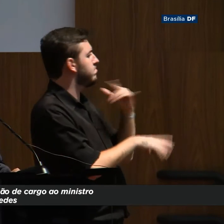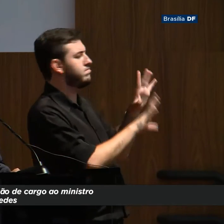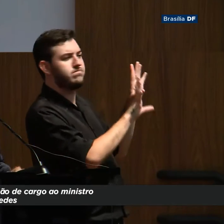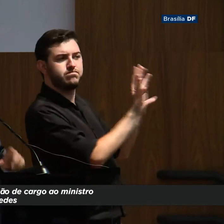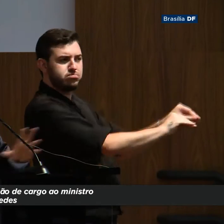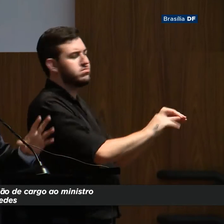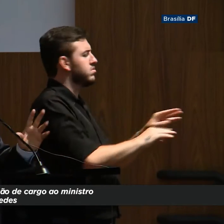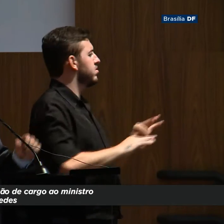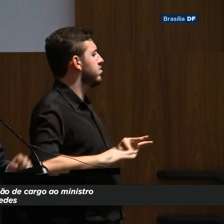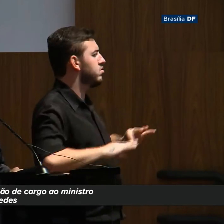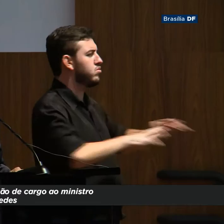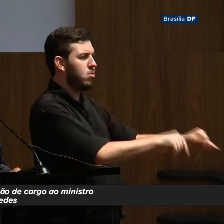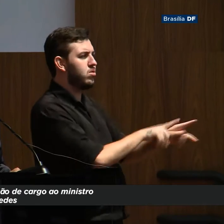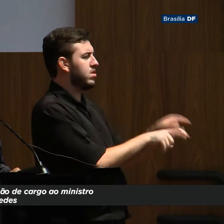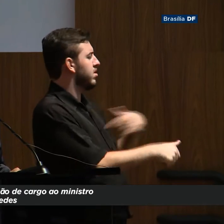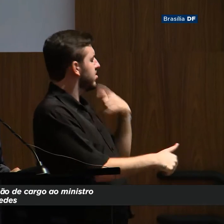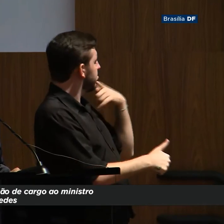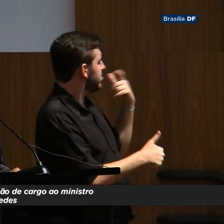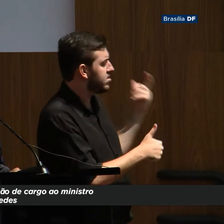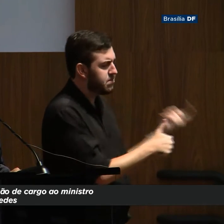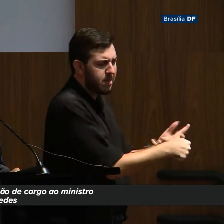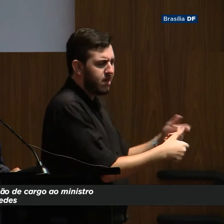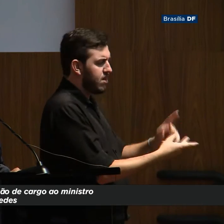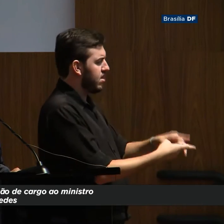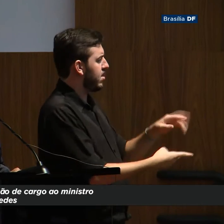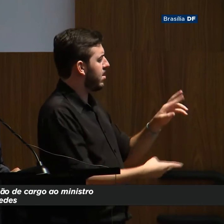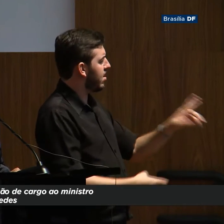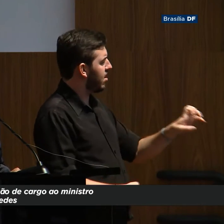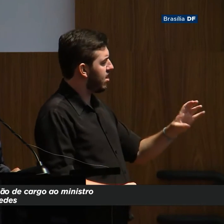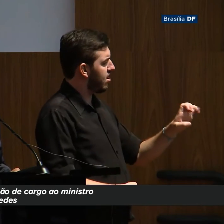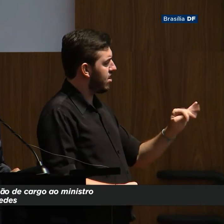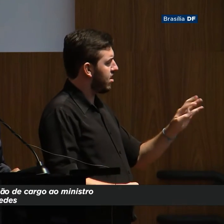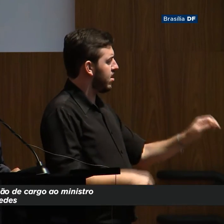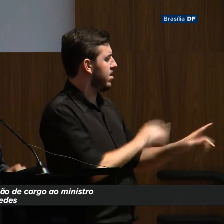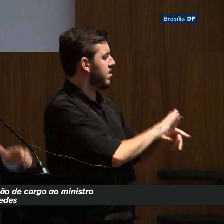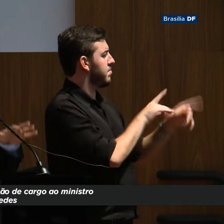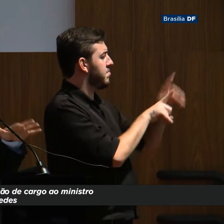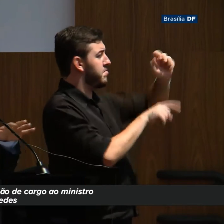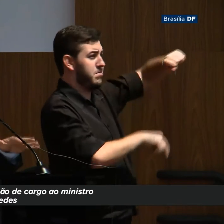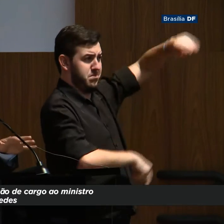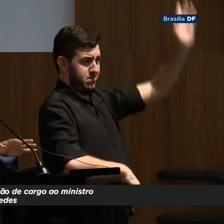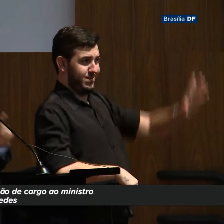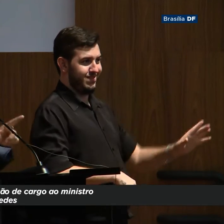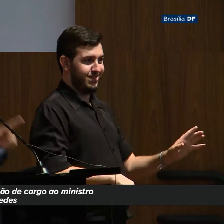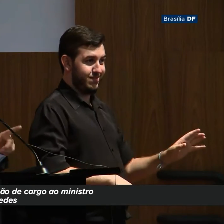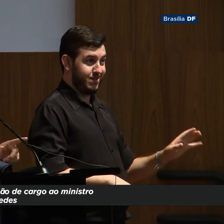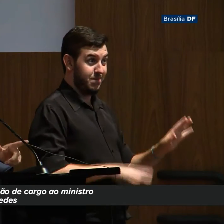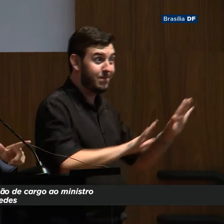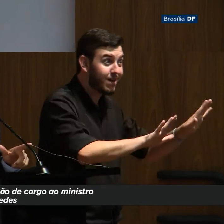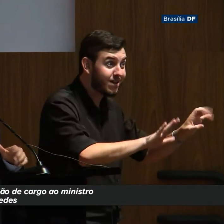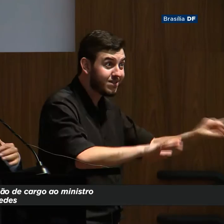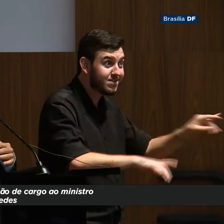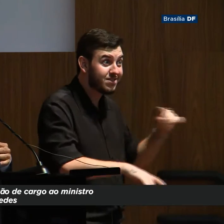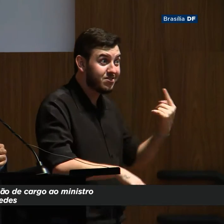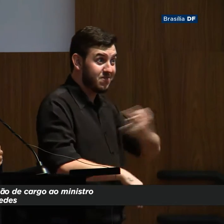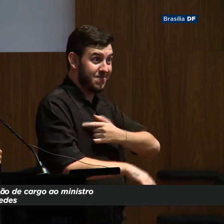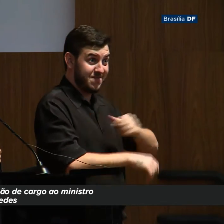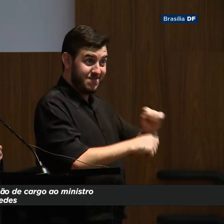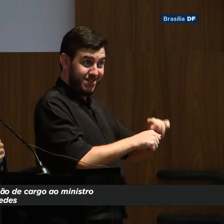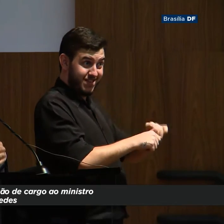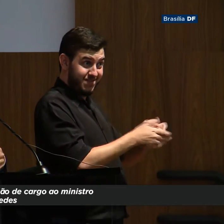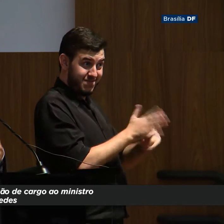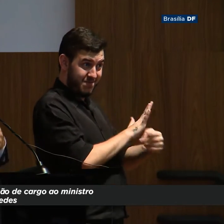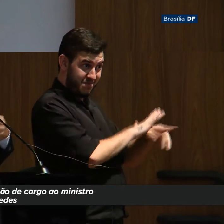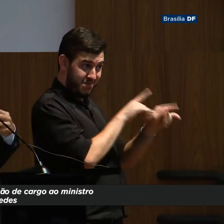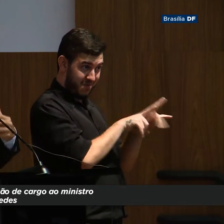receitas, todas as despesas da União. E se nós fizermos isso, o mais interessante é que não só a classe